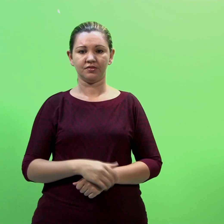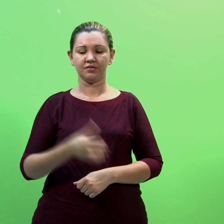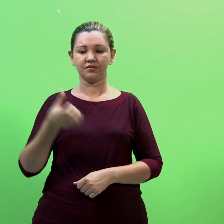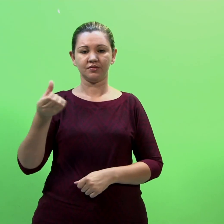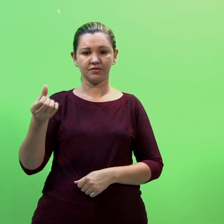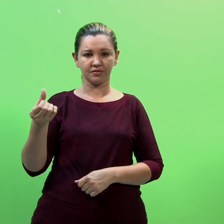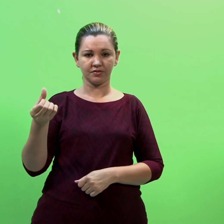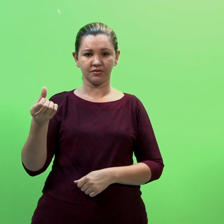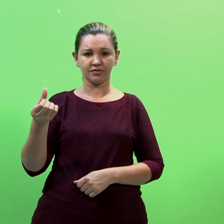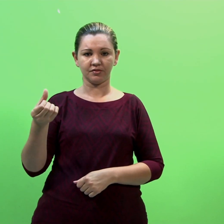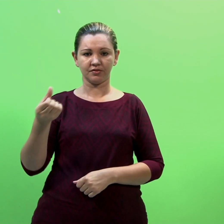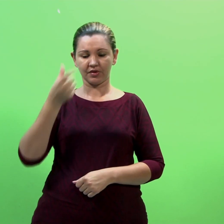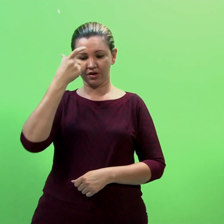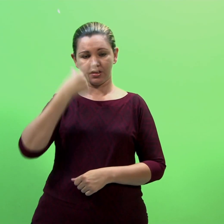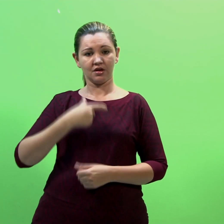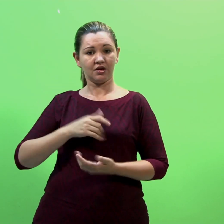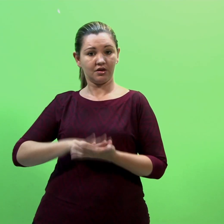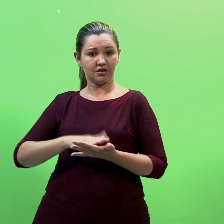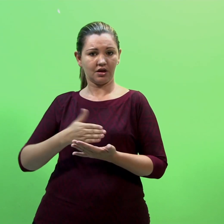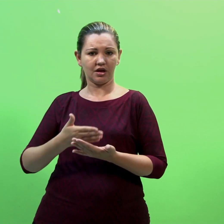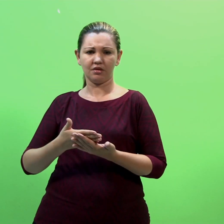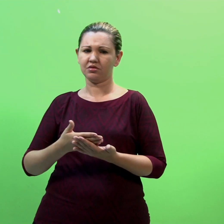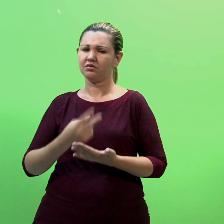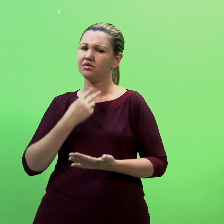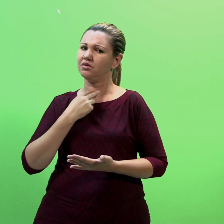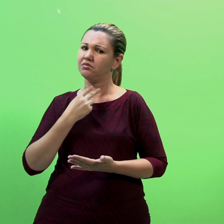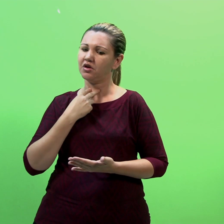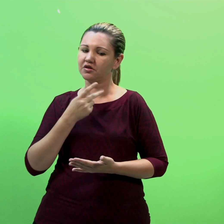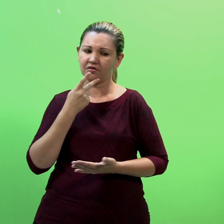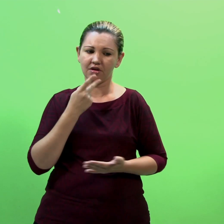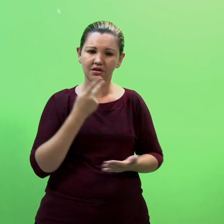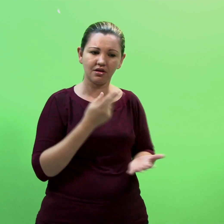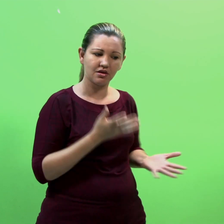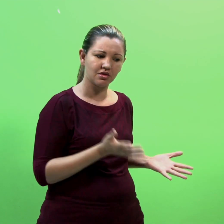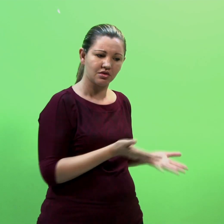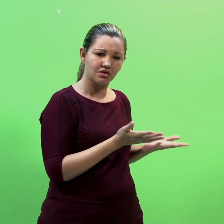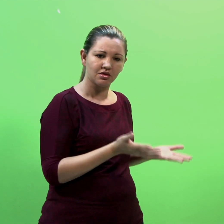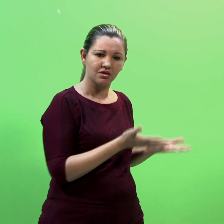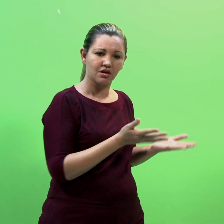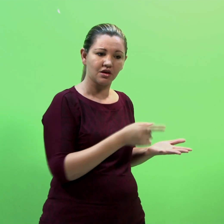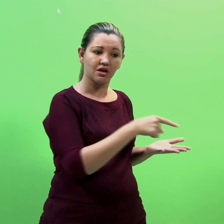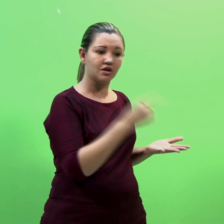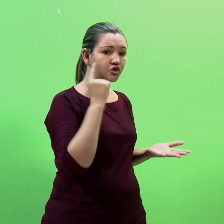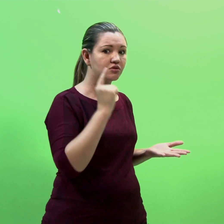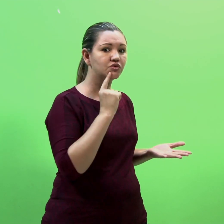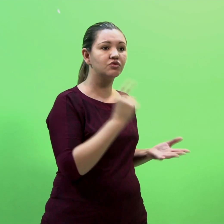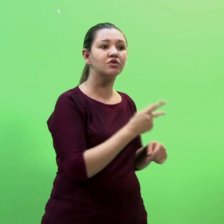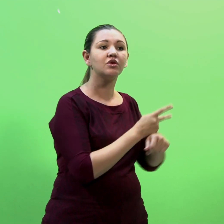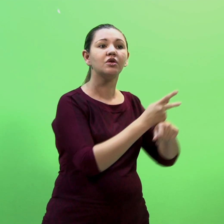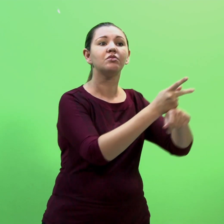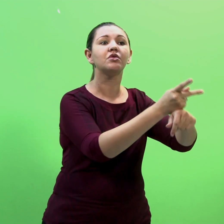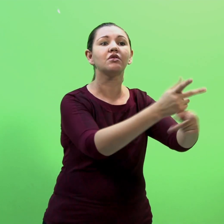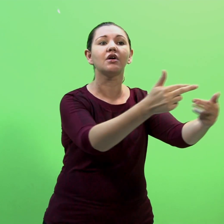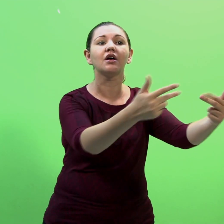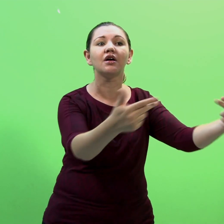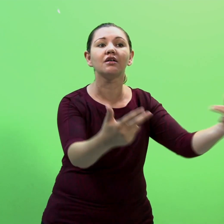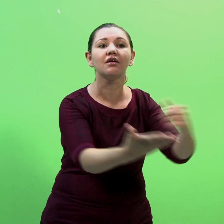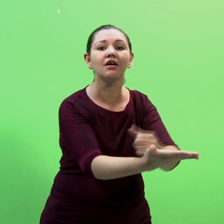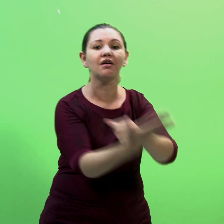6. O intérprete jamais deve encorajar pessoas surdas a buscarem decisões legais ou outras em seu favor